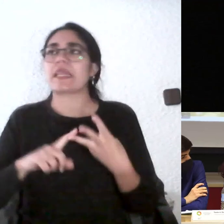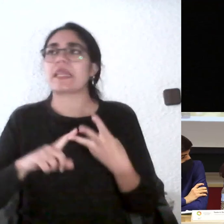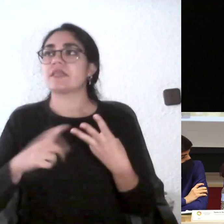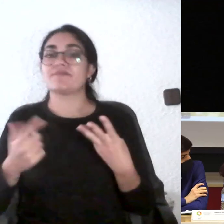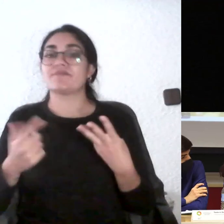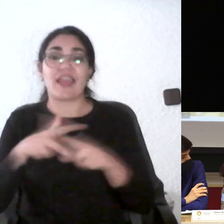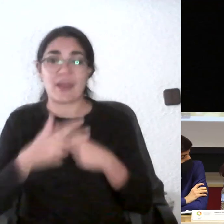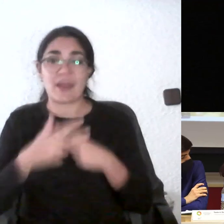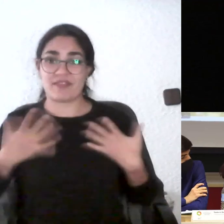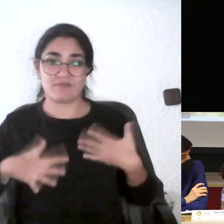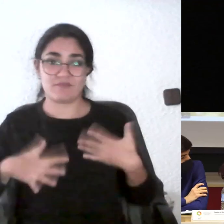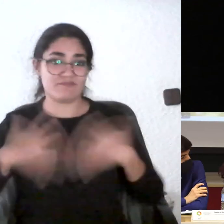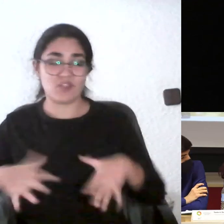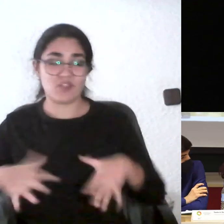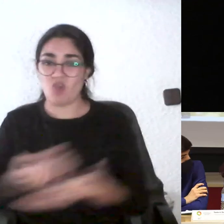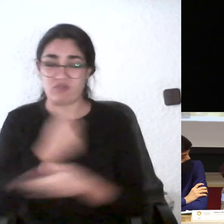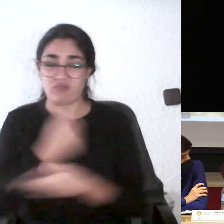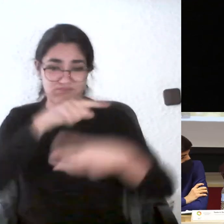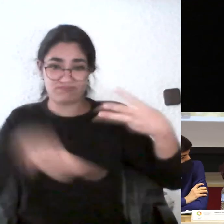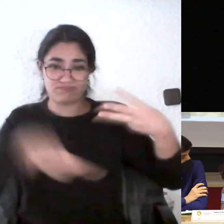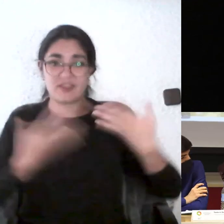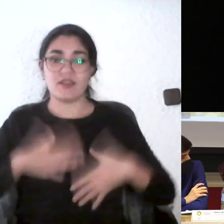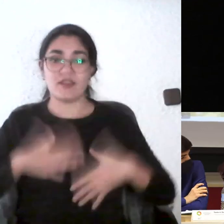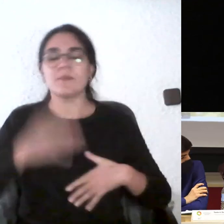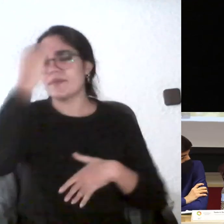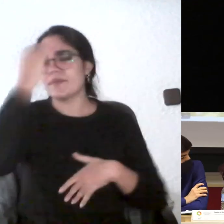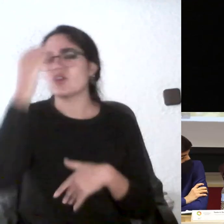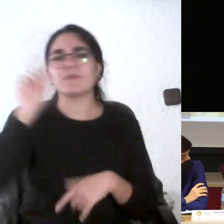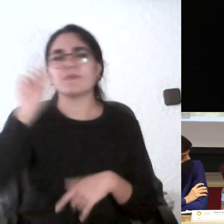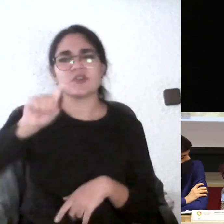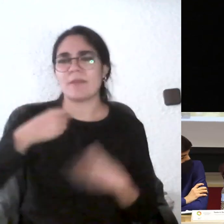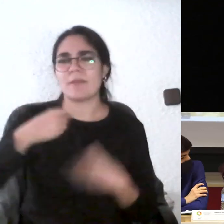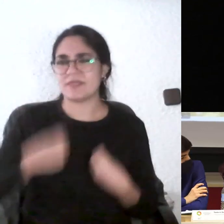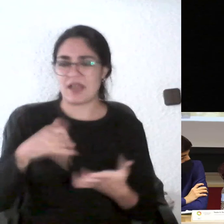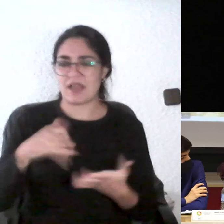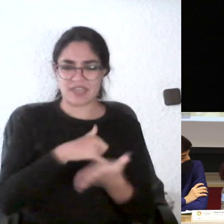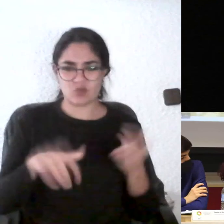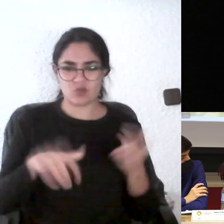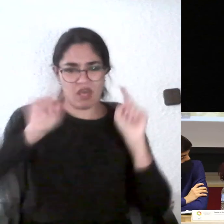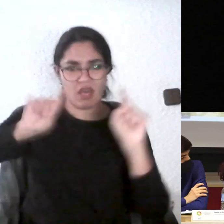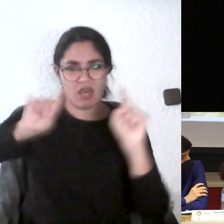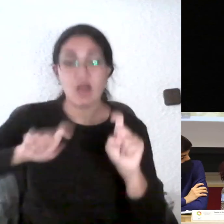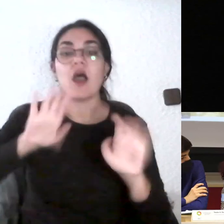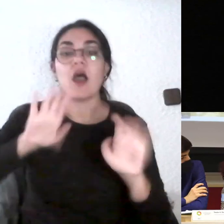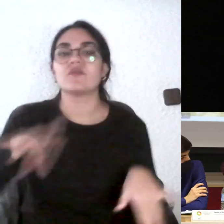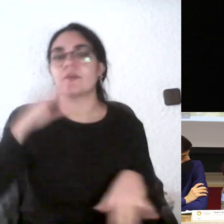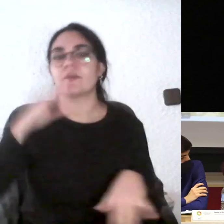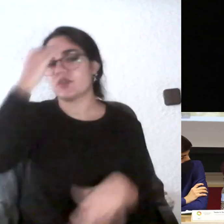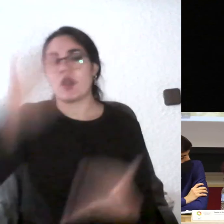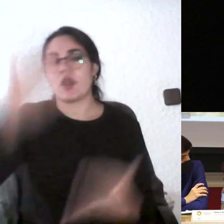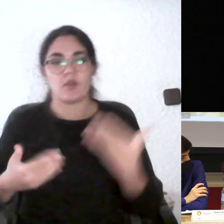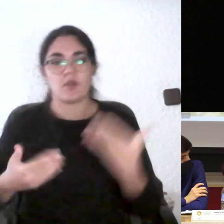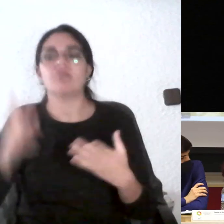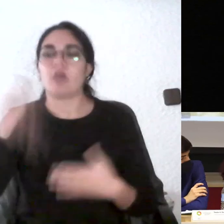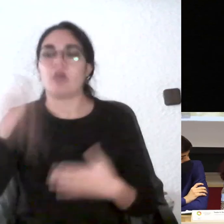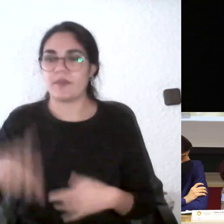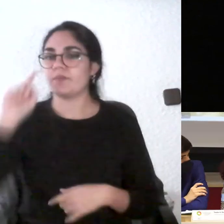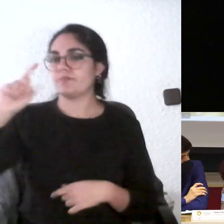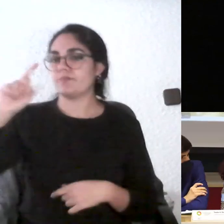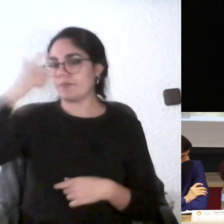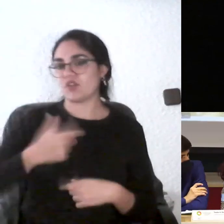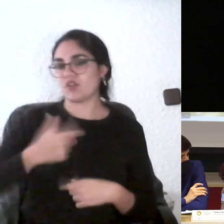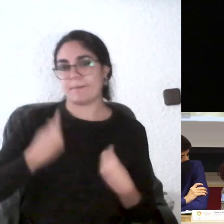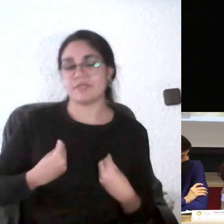evalúe la misma persona que ha impartido la asignatura y que trabaje en que esa evaluación bueno que sea lo mejor posible